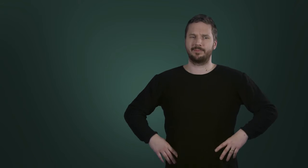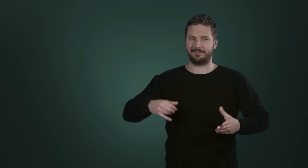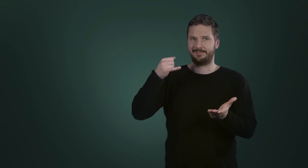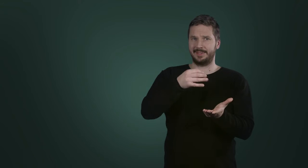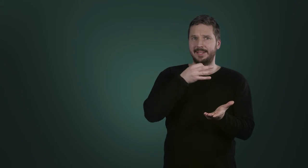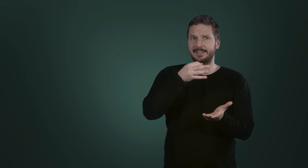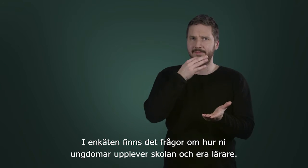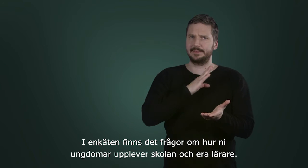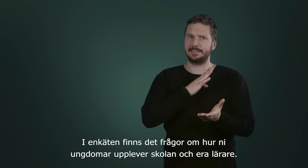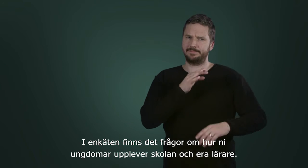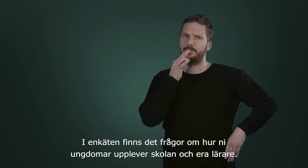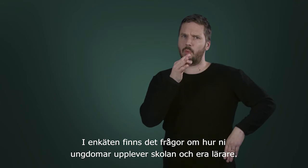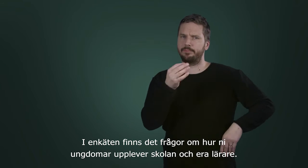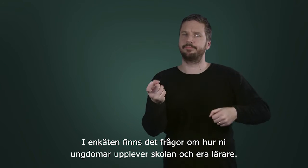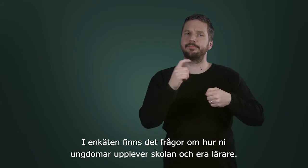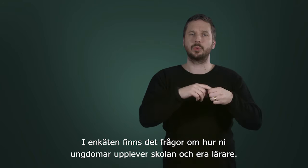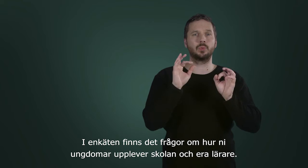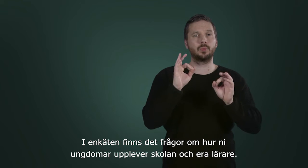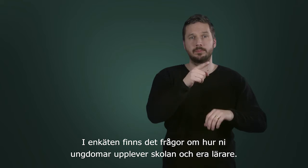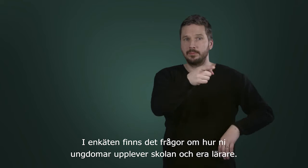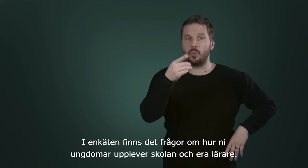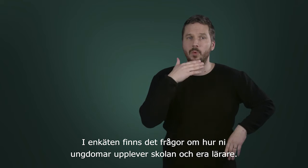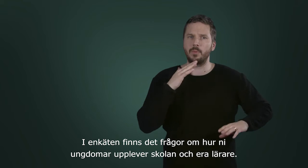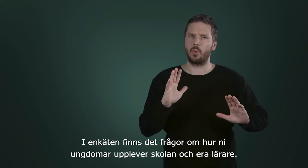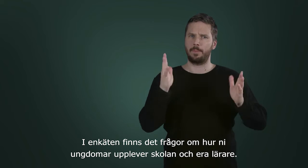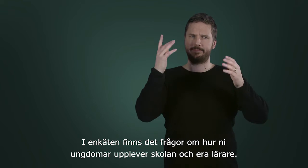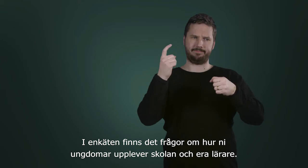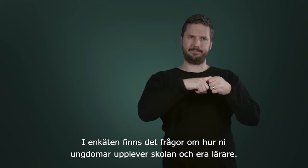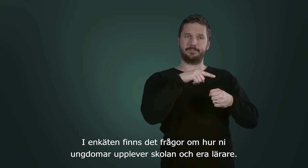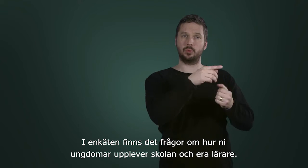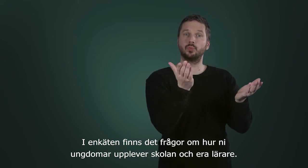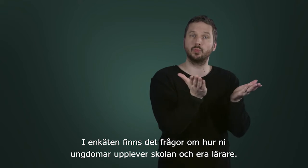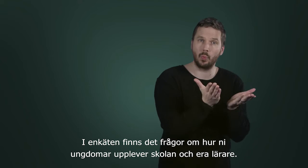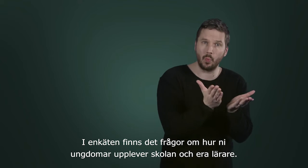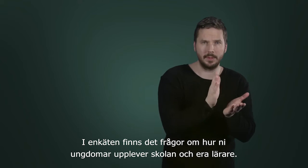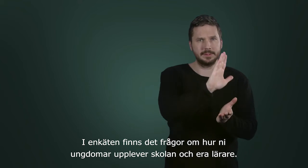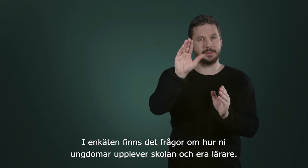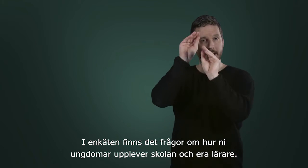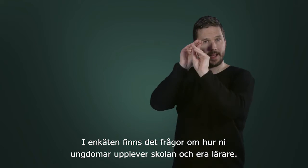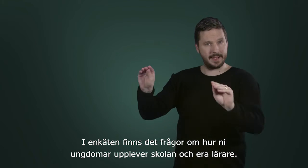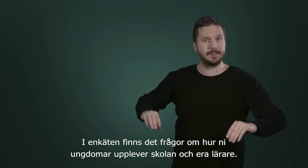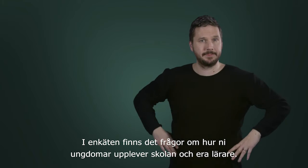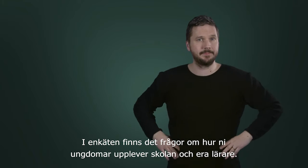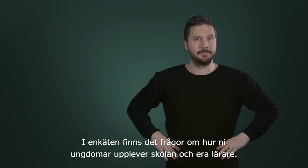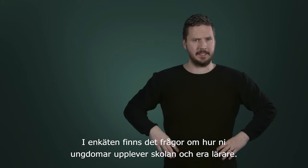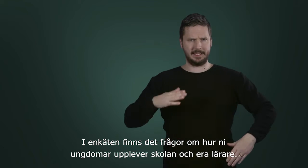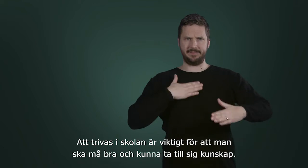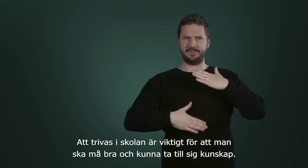I enkäten finns det frågor om hur ni ungdomar upplever skolan och era lärare. Att trivas i